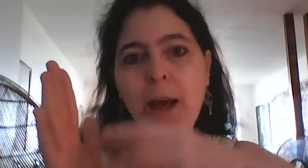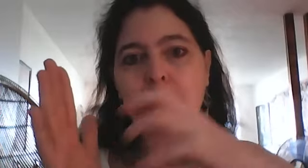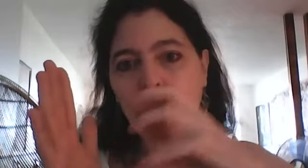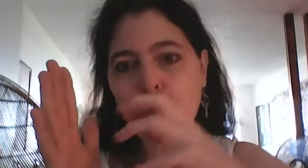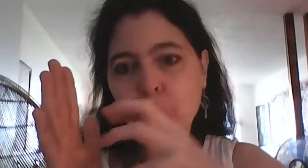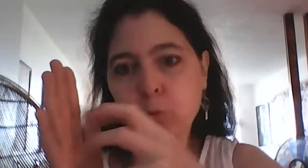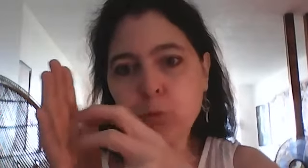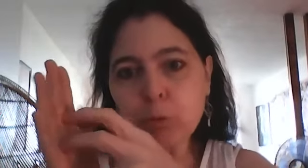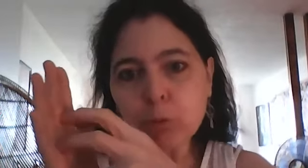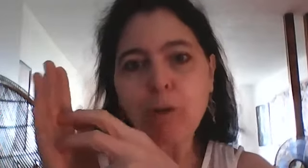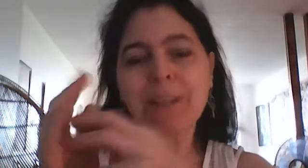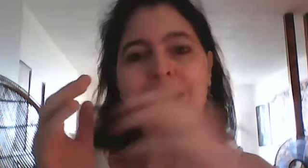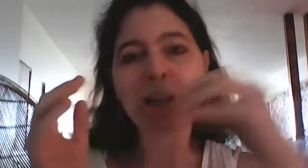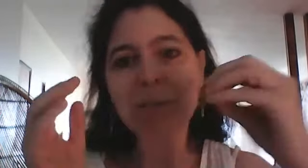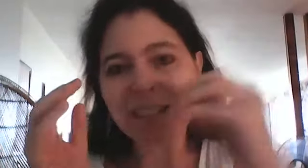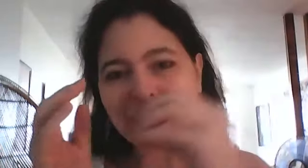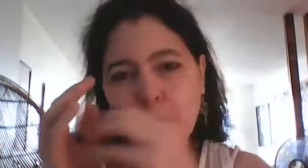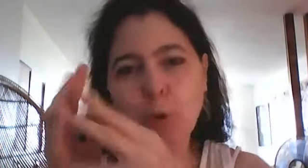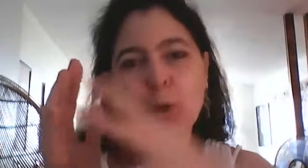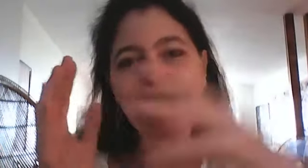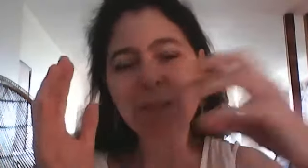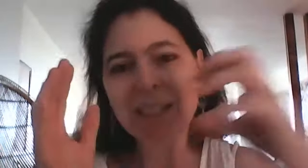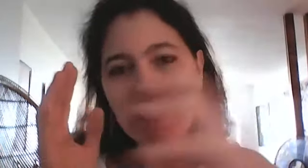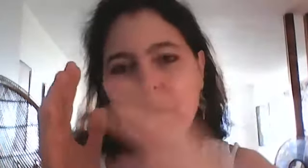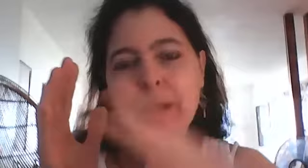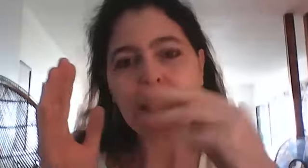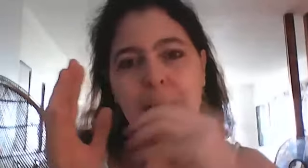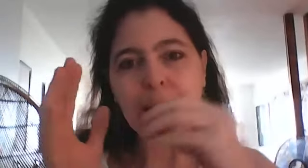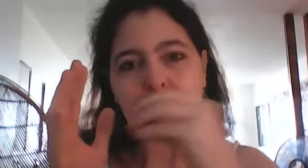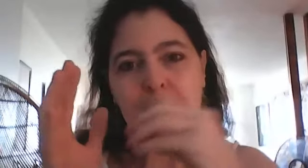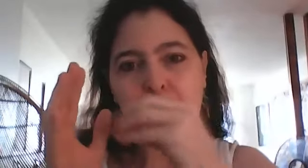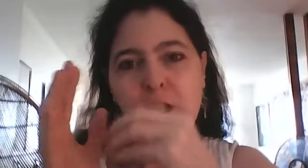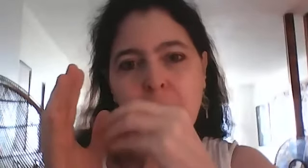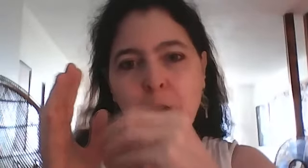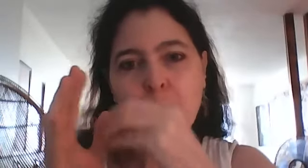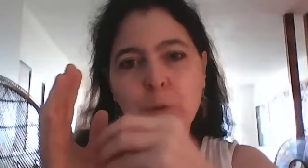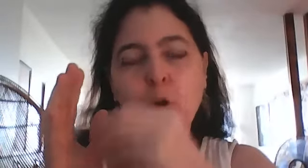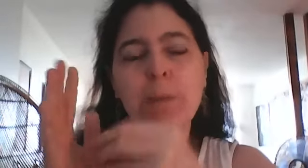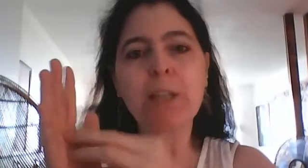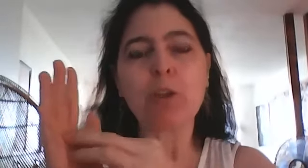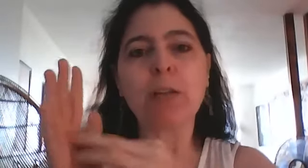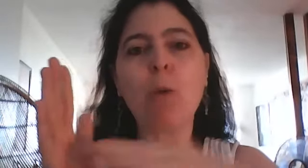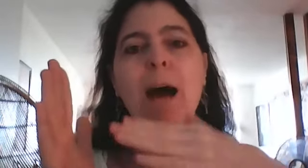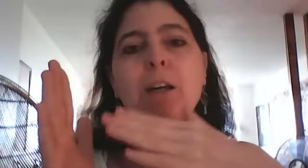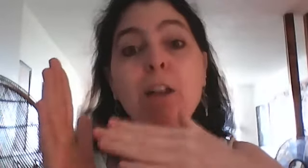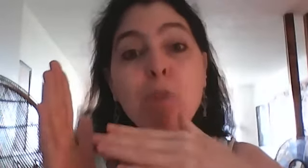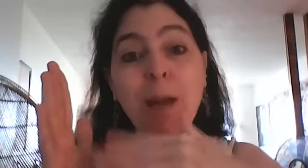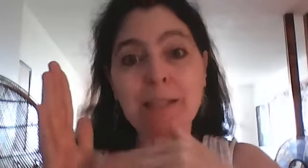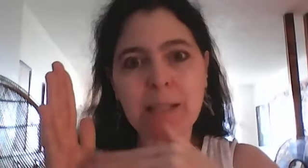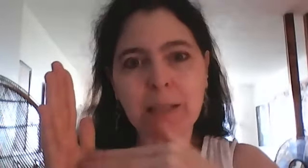il y a comme un vortex comme c'était dans l'eau comme si l'énergie tourbillonne à un endroit alors là vous restez à cet